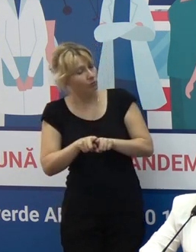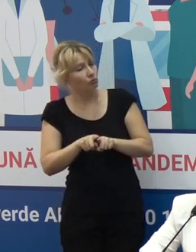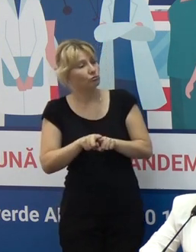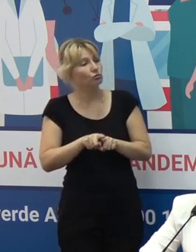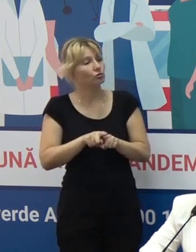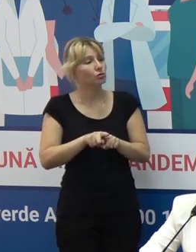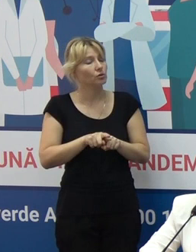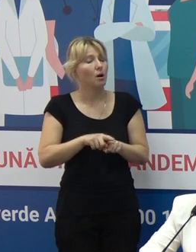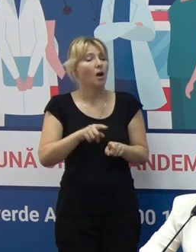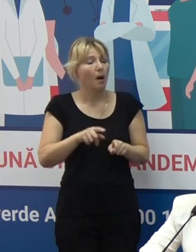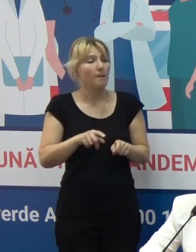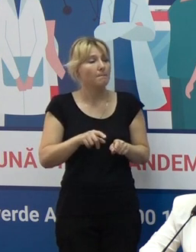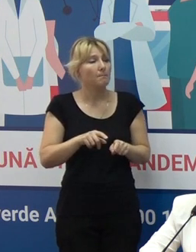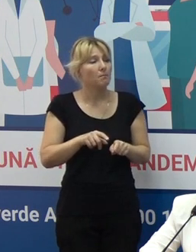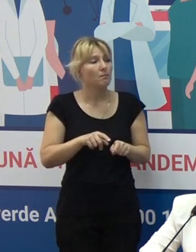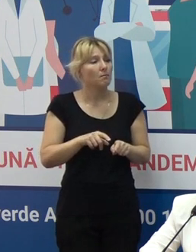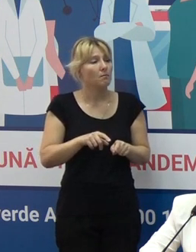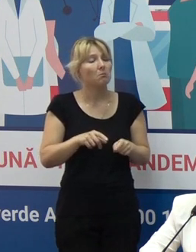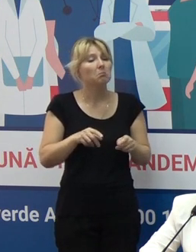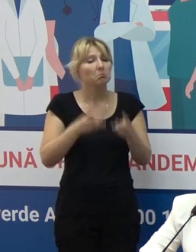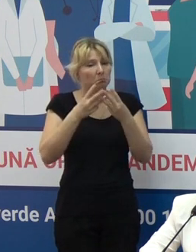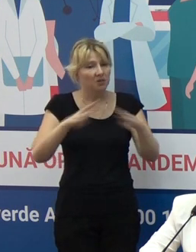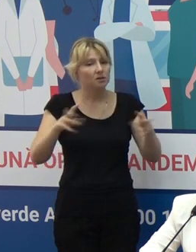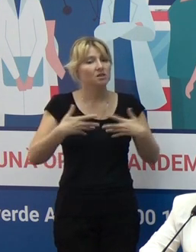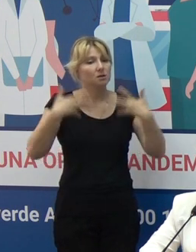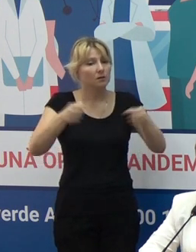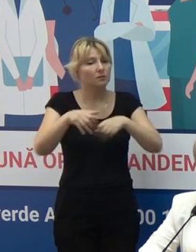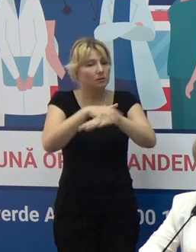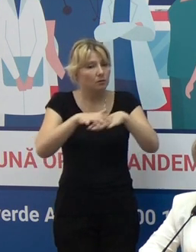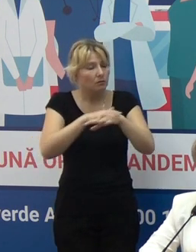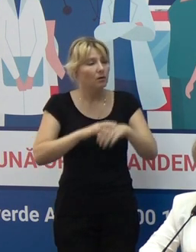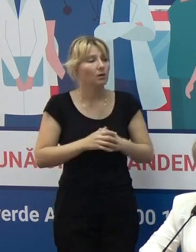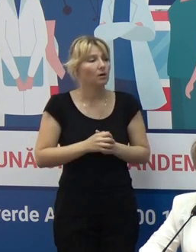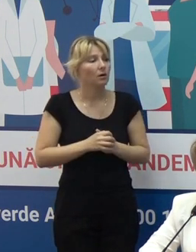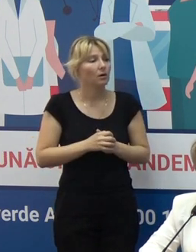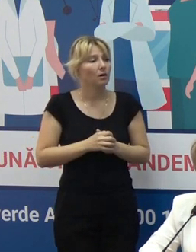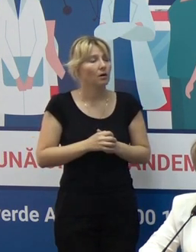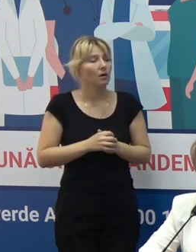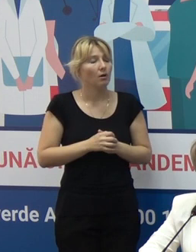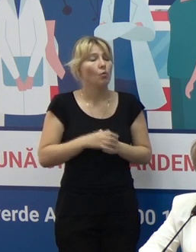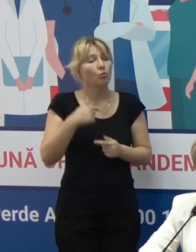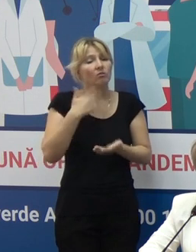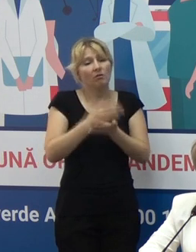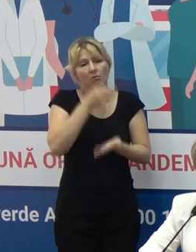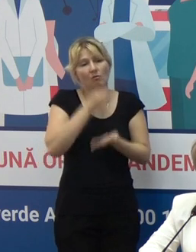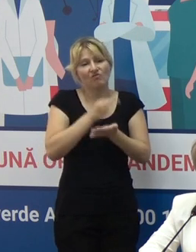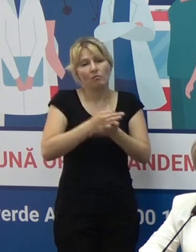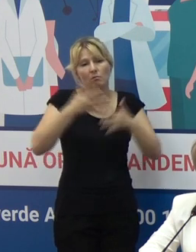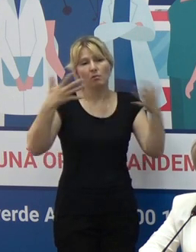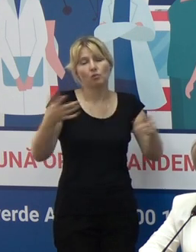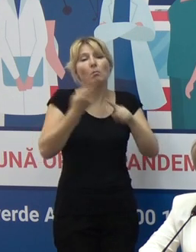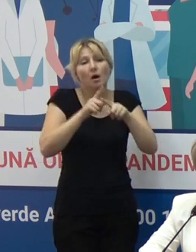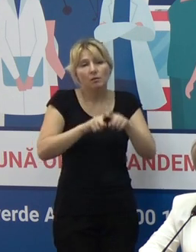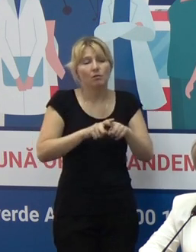Ministerul Sănătății și autoritățile din domeniul sănătății, avem o responsabilitate majoră. Și această